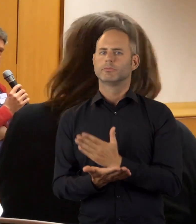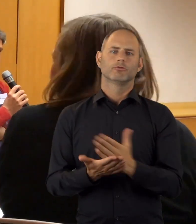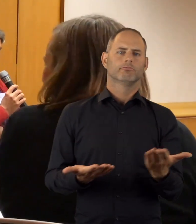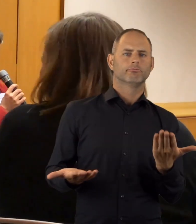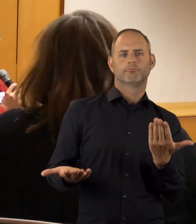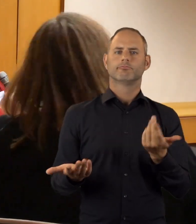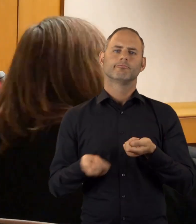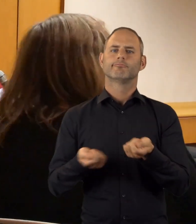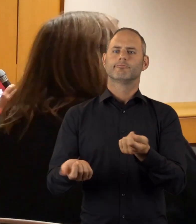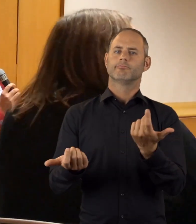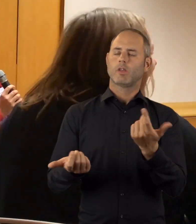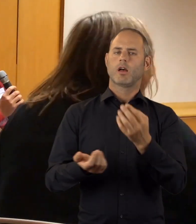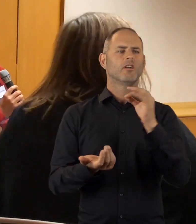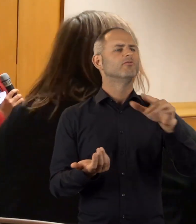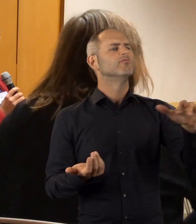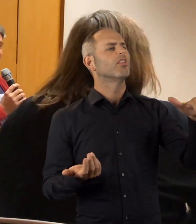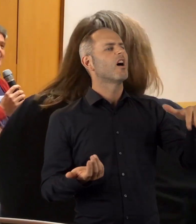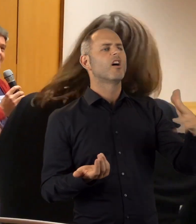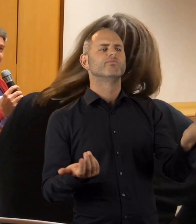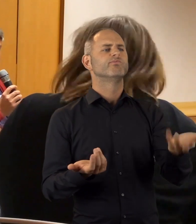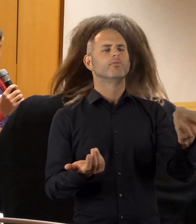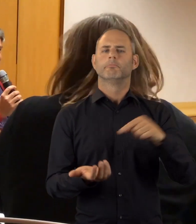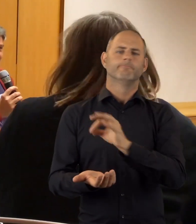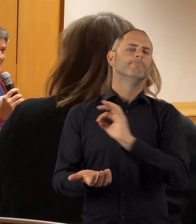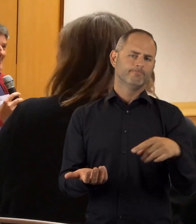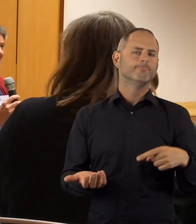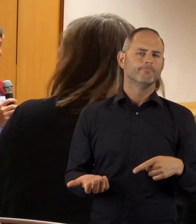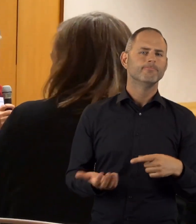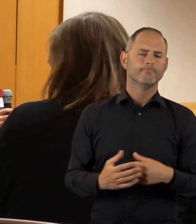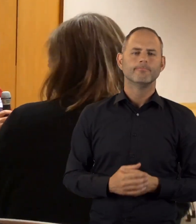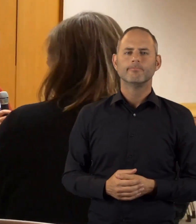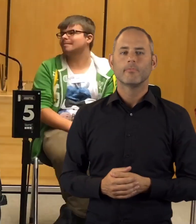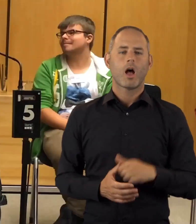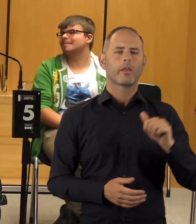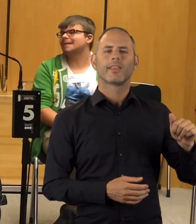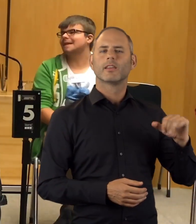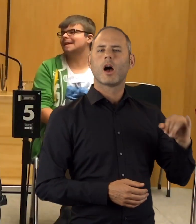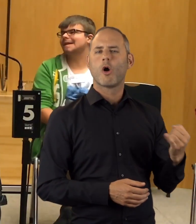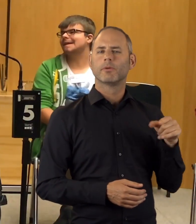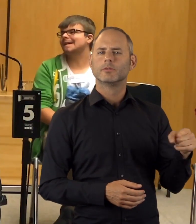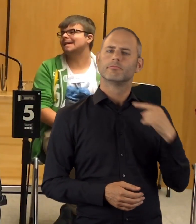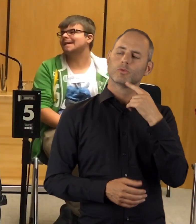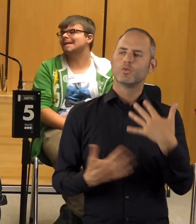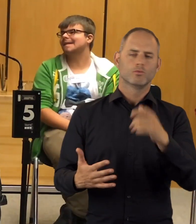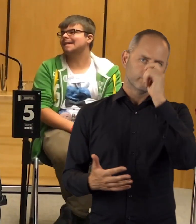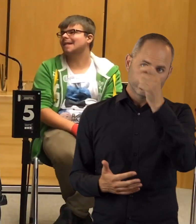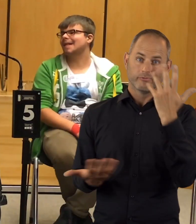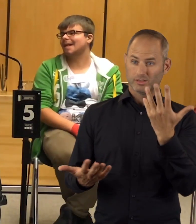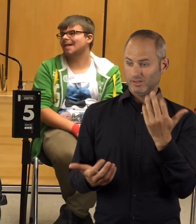und selbstbestimmt entscheiden zu können, ohne aus einem festen Sortiment aussuchen zu müssen. Annette Jablonski schätzt vor allem, dass sie sich die